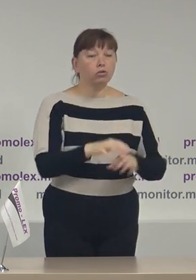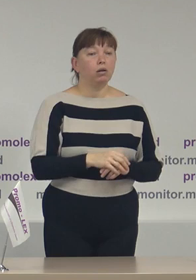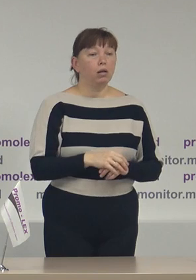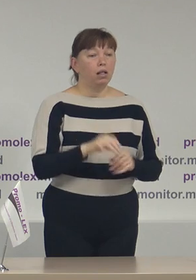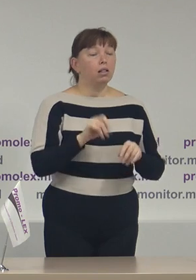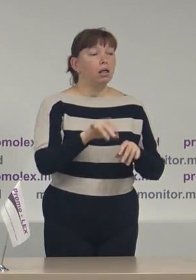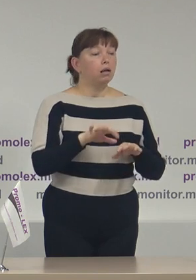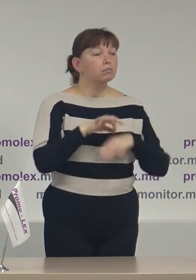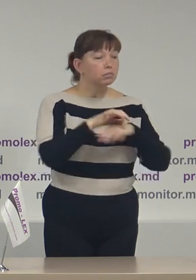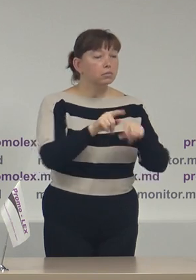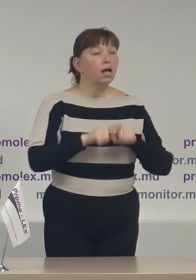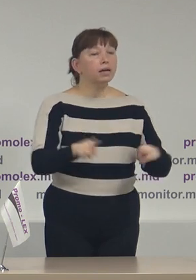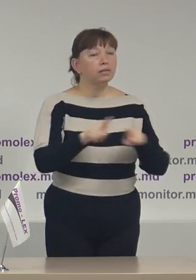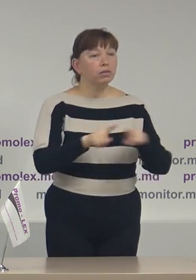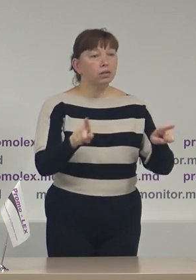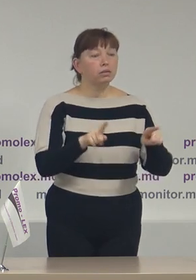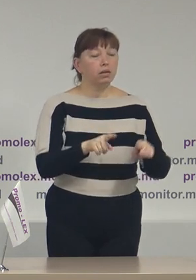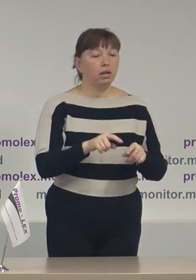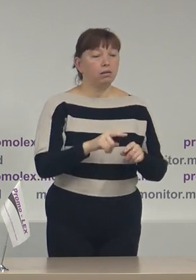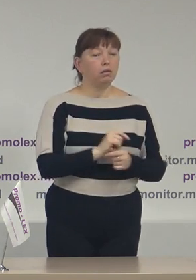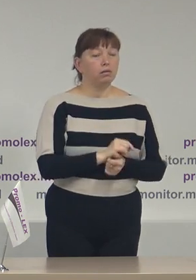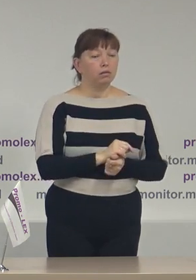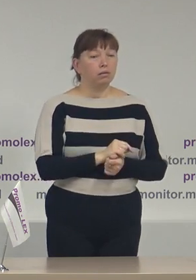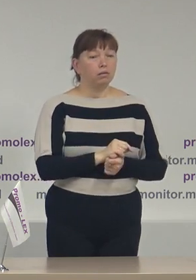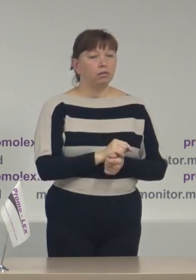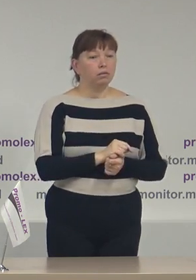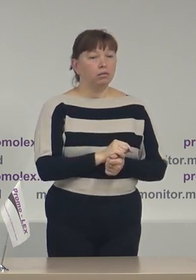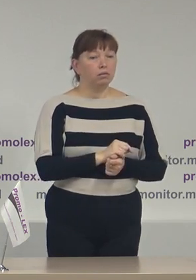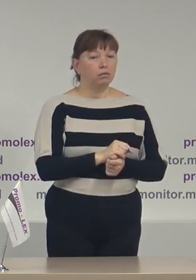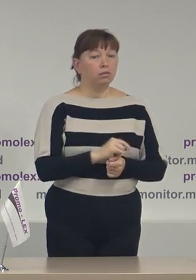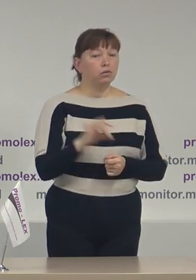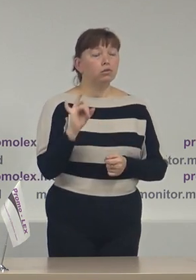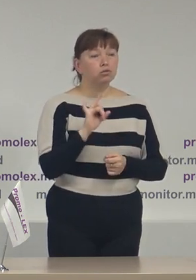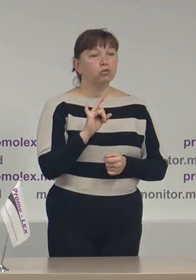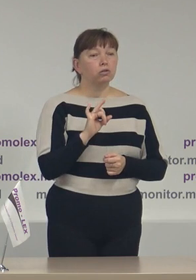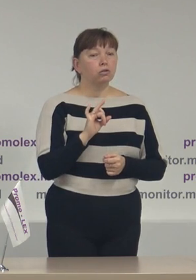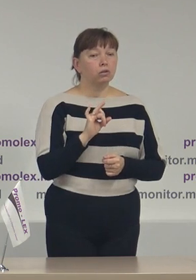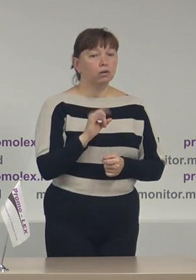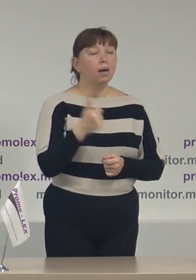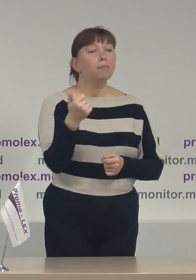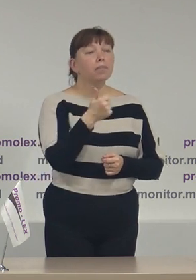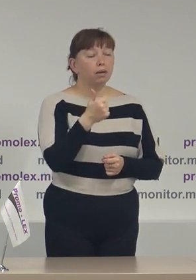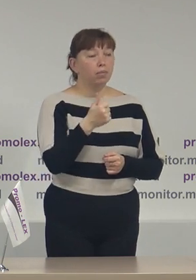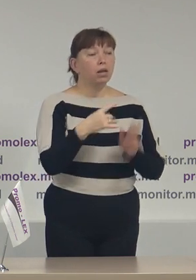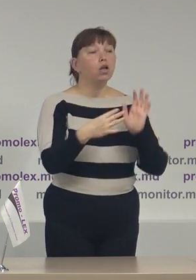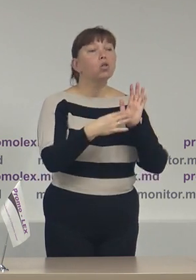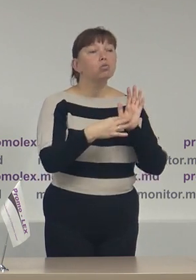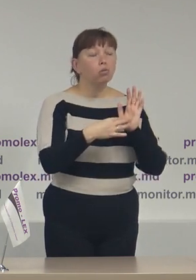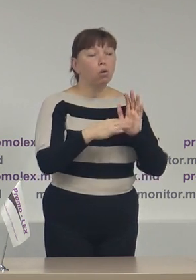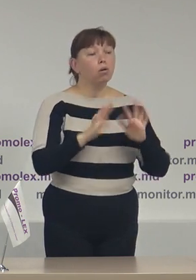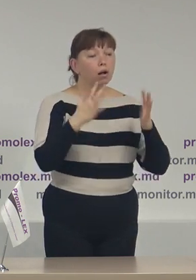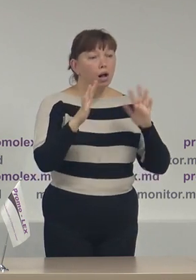activitățile de agitație electorală și primele nouă cazuri de